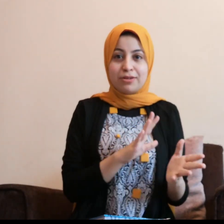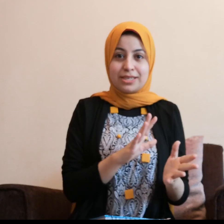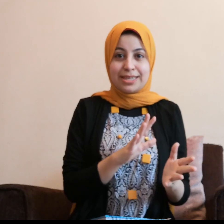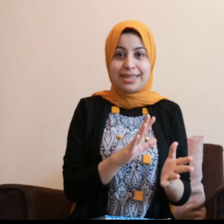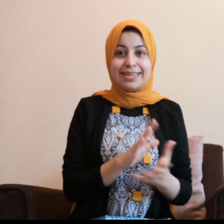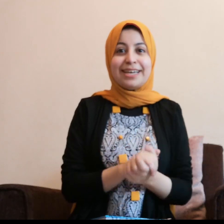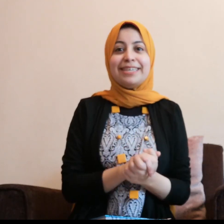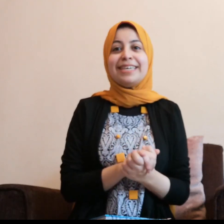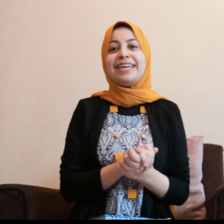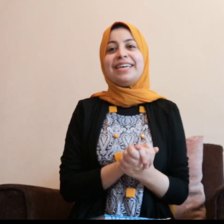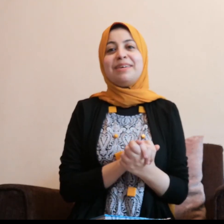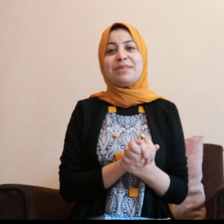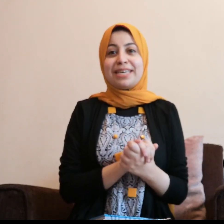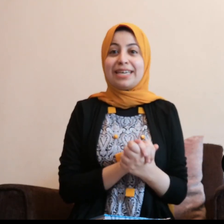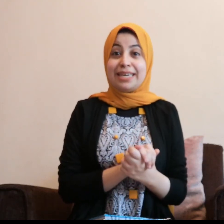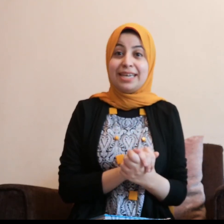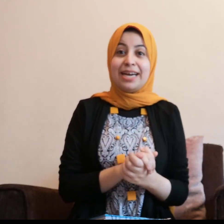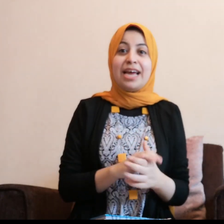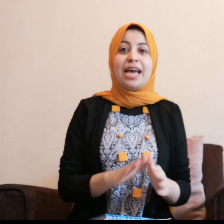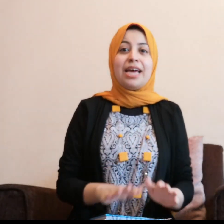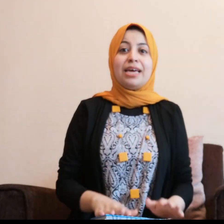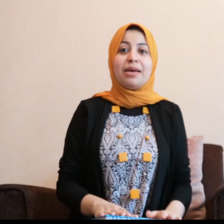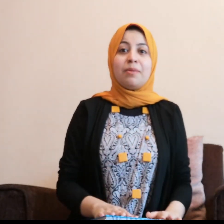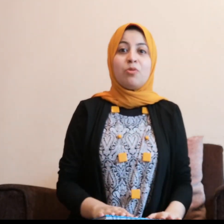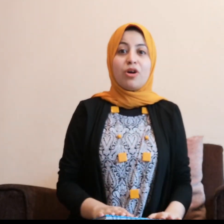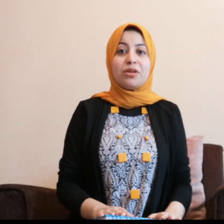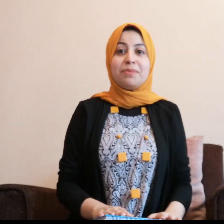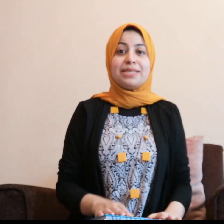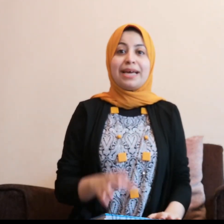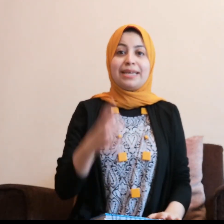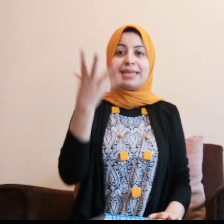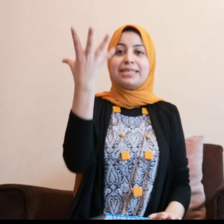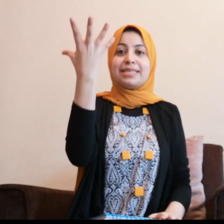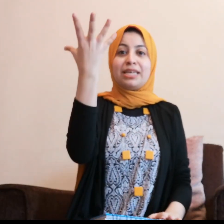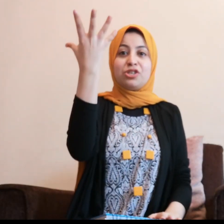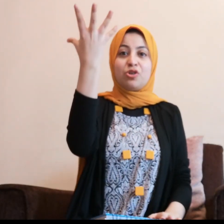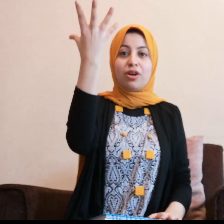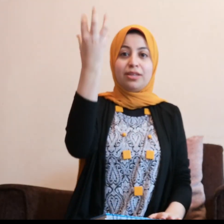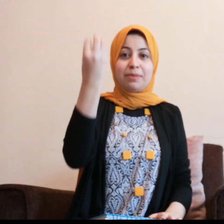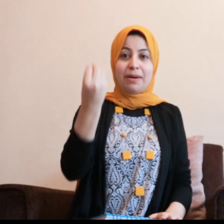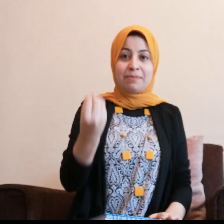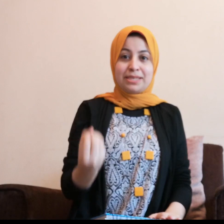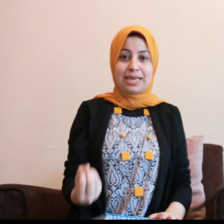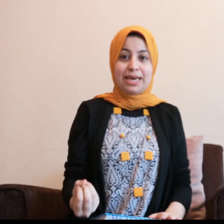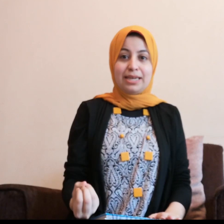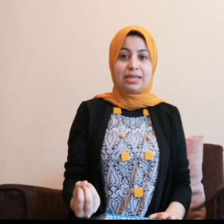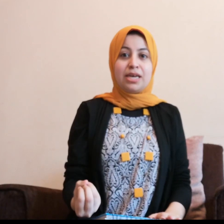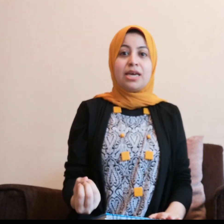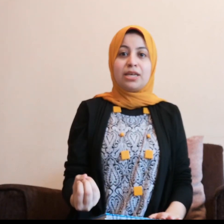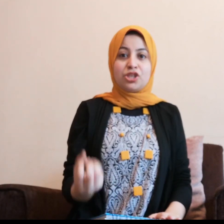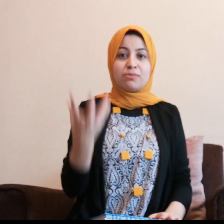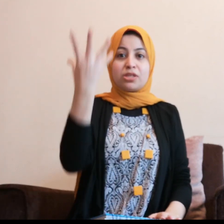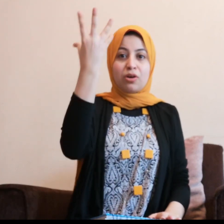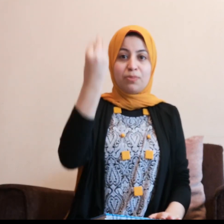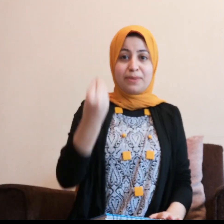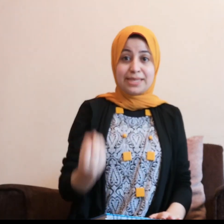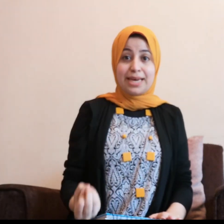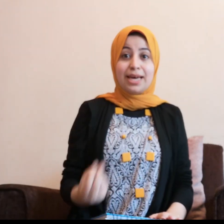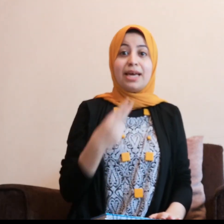خادز جدا يعني مساء الخير اه مجرد بس هنعكس الاشارة تبقى مساء الشمس تغرب مساء